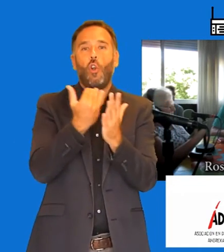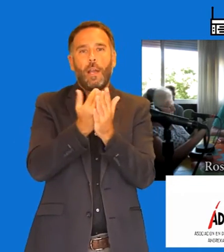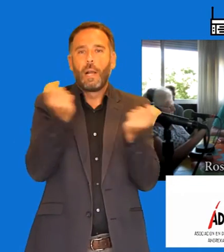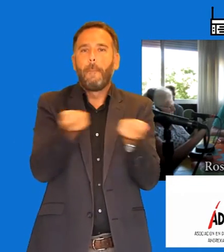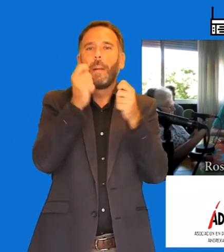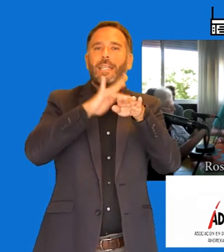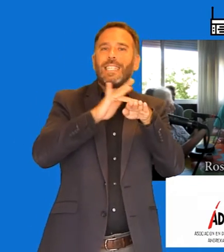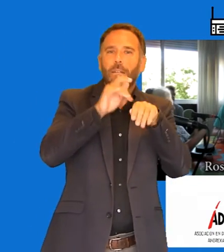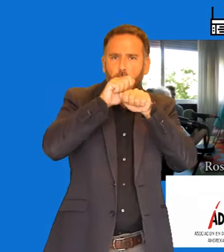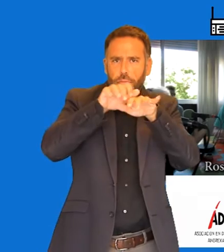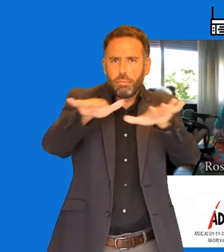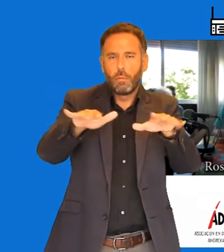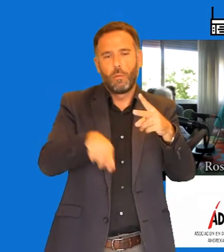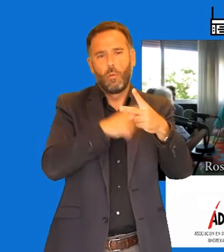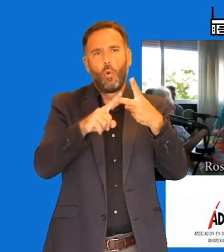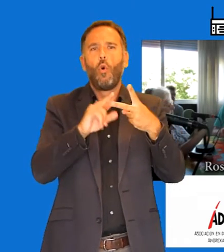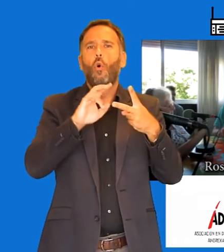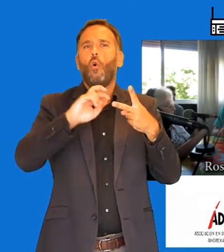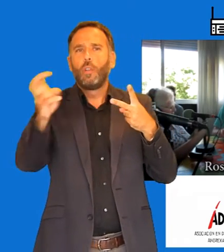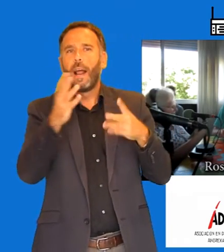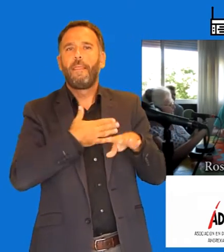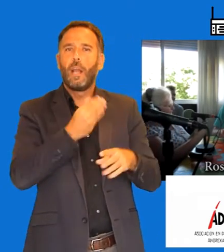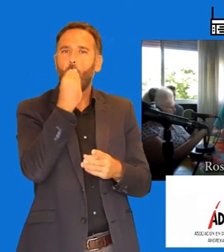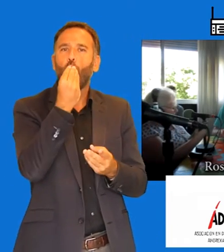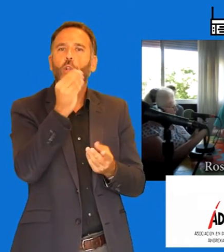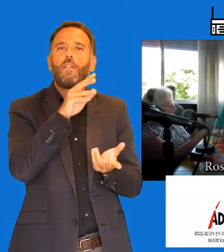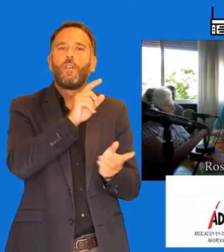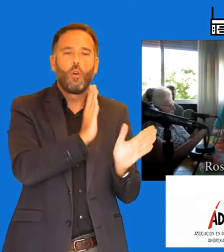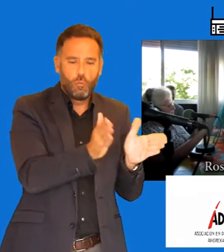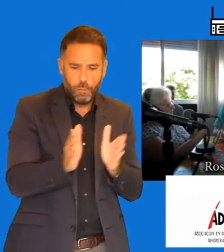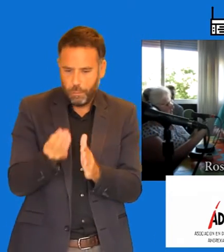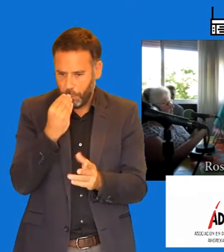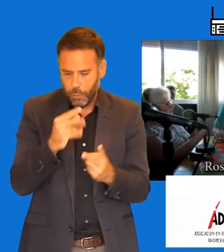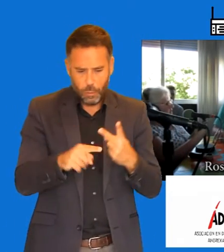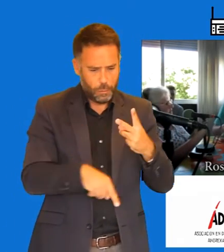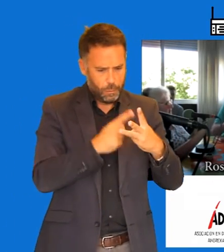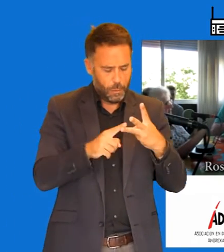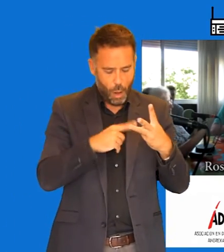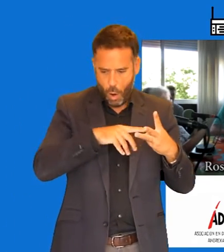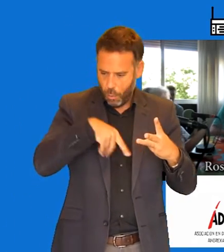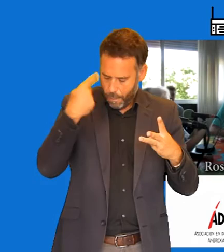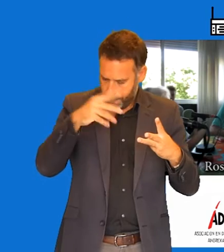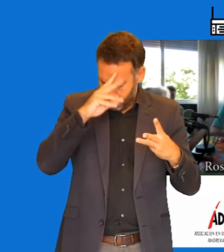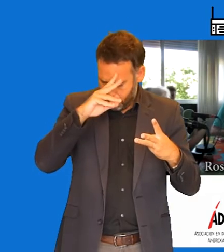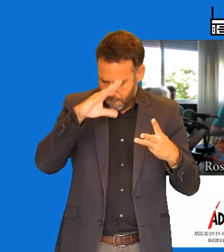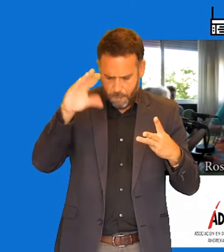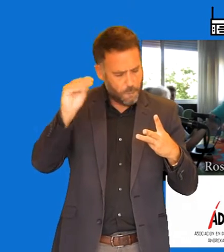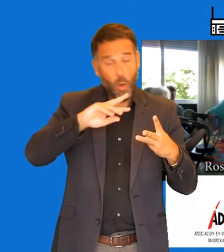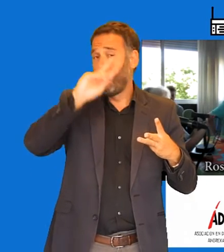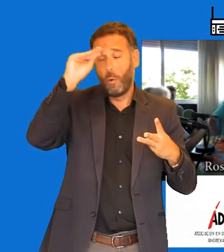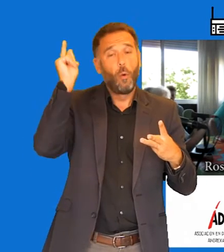Una de nutrición y la otra de que era Rosy, que no me acuerdo ahora mismo. Y otra que no me acuerdo,